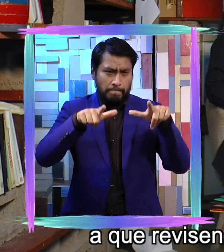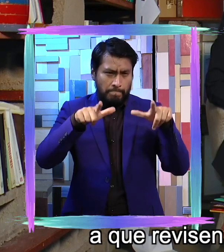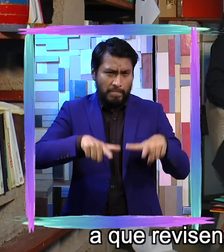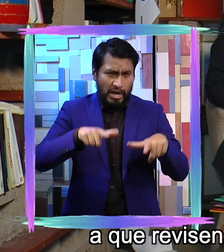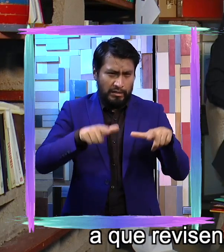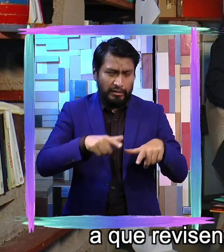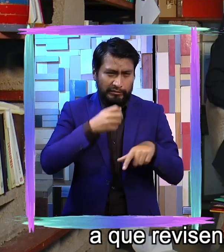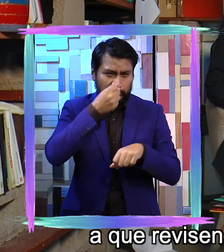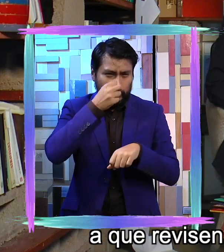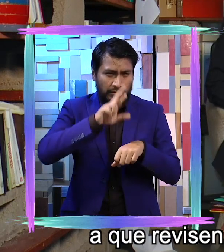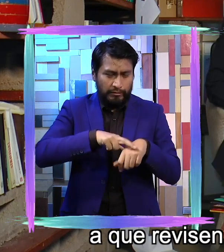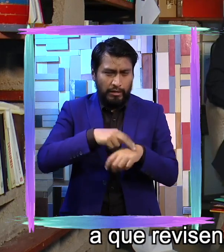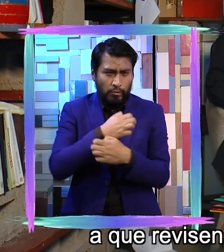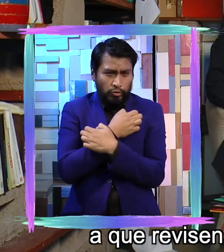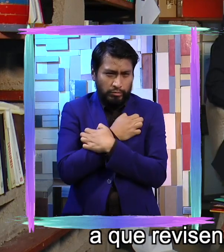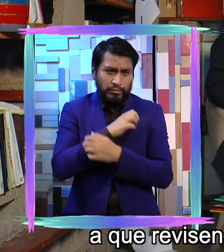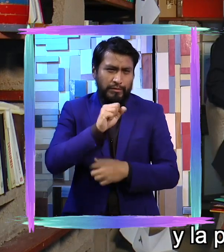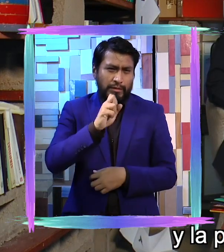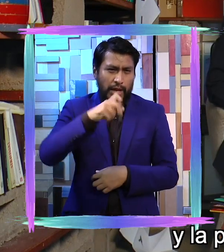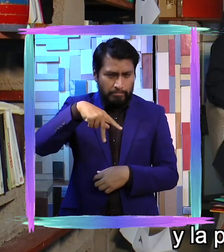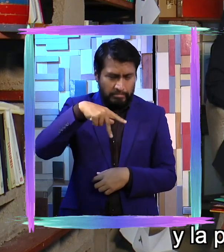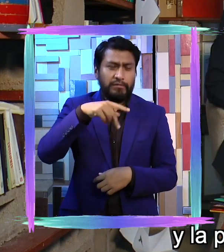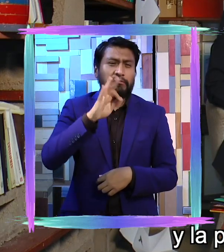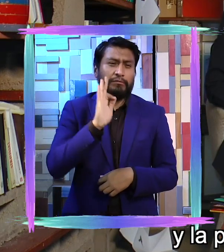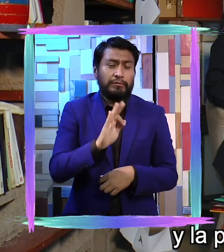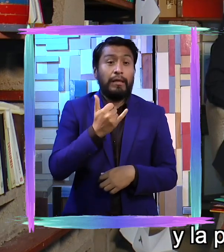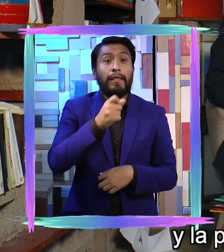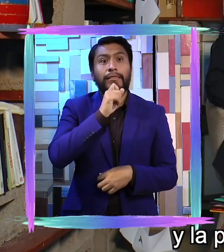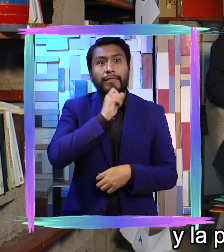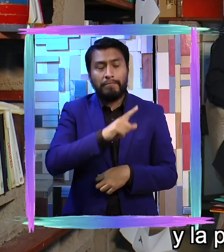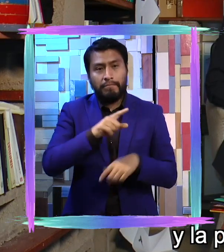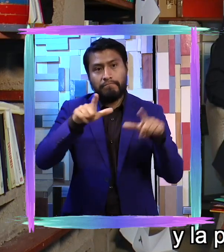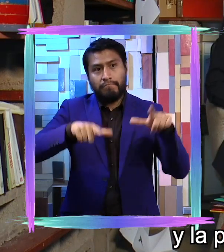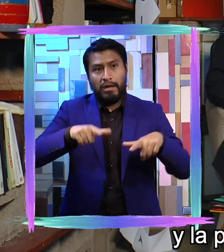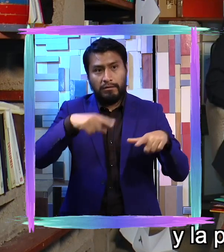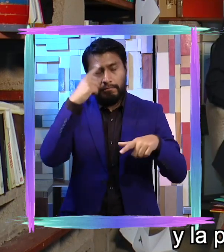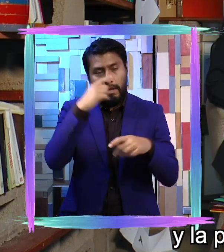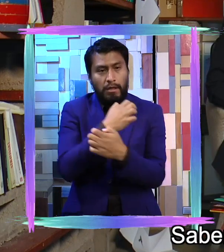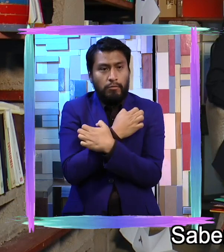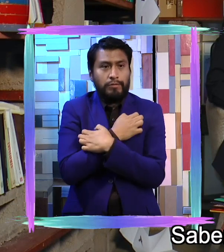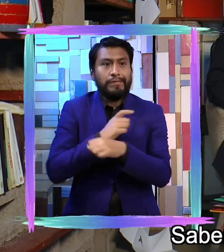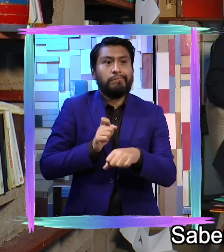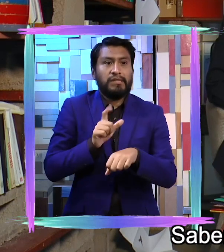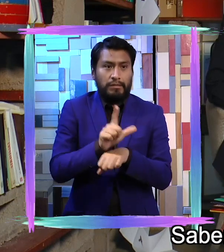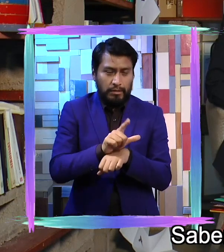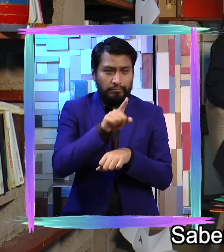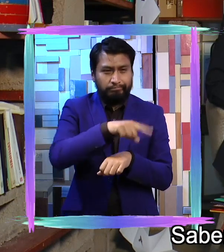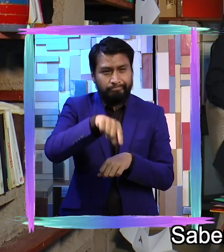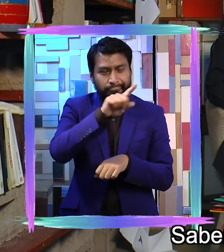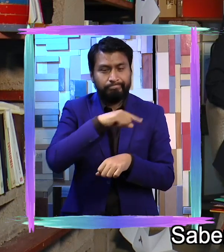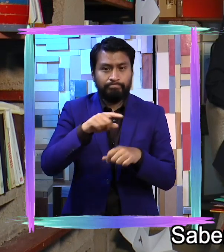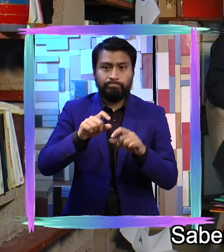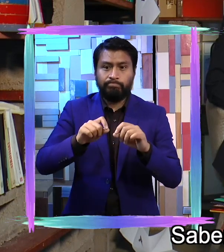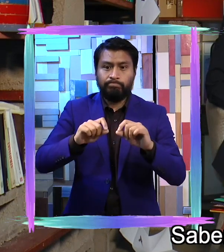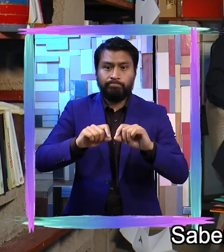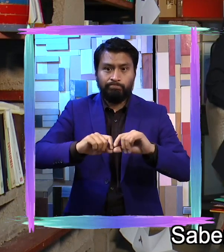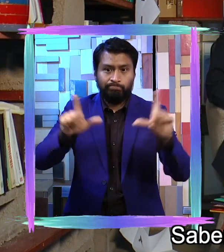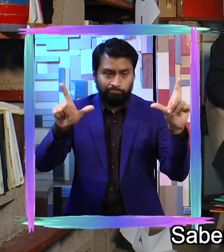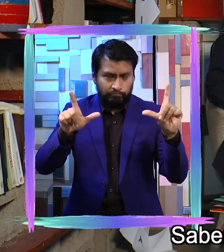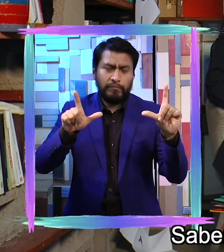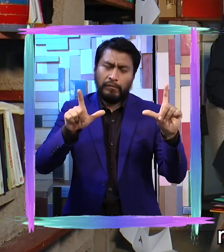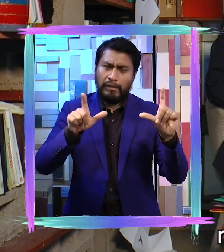de Secretaría de Educación y la página de Educación Especial. Sabemos que el trabajo es